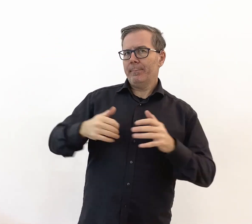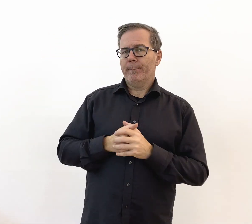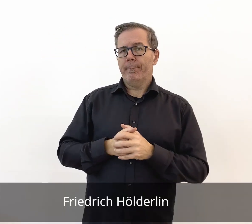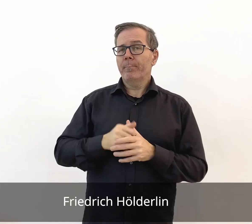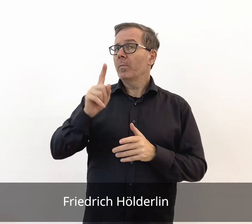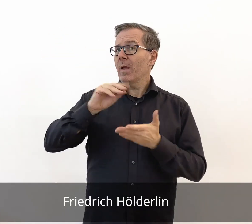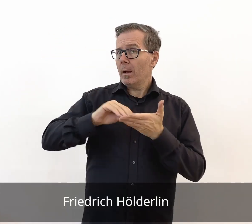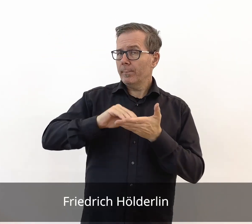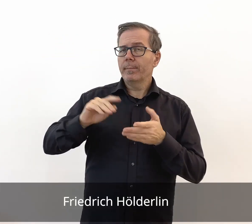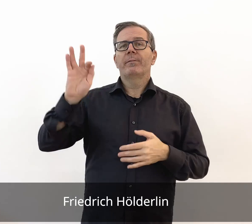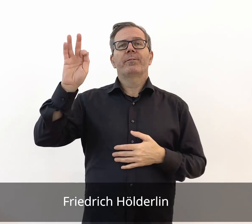Friedrich Hölderlin